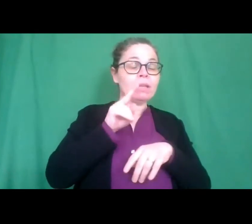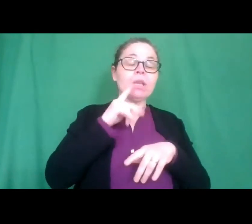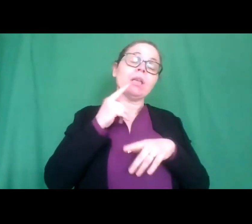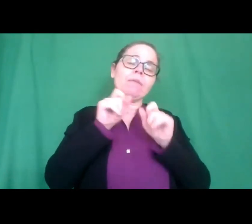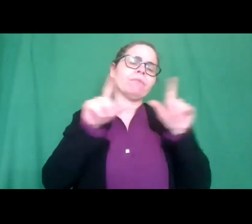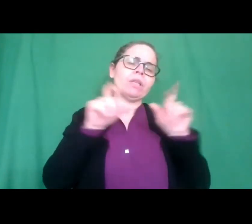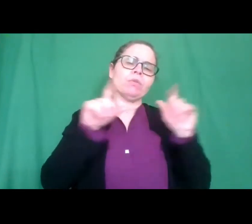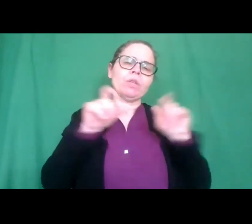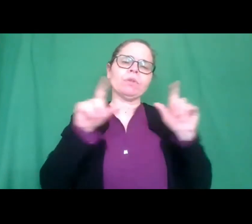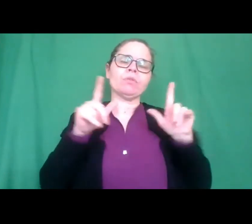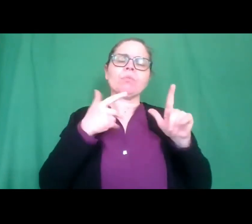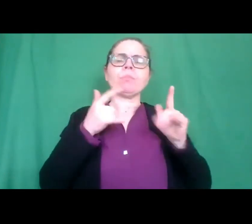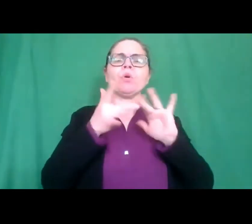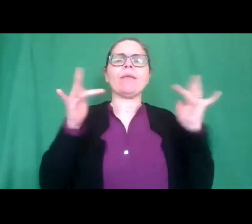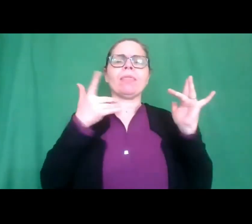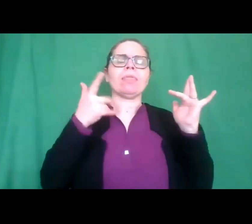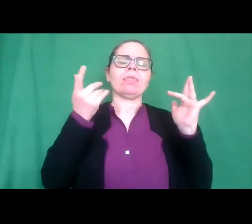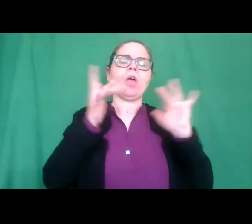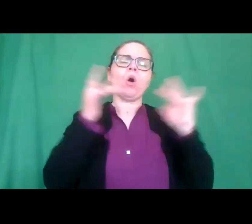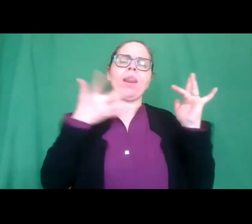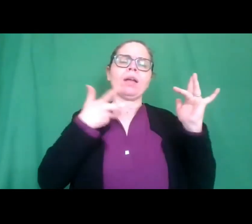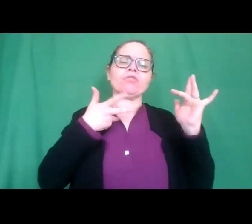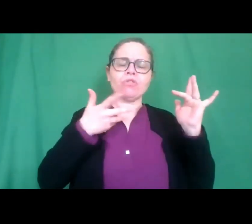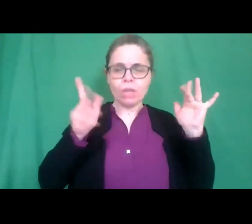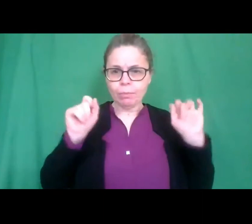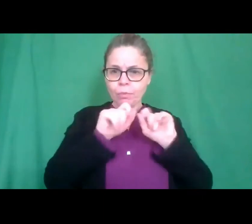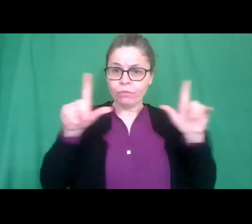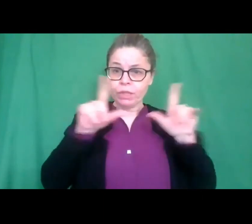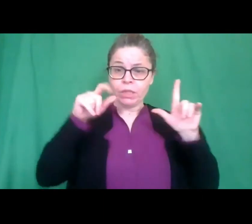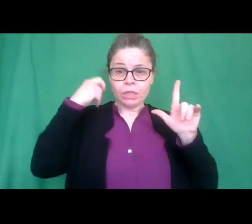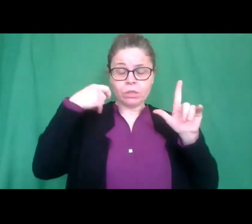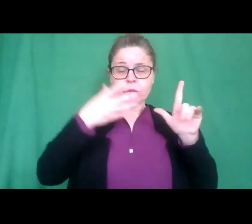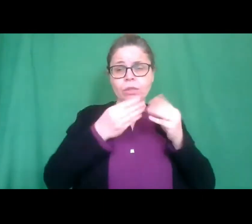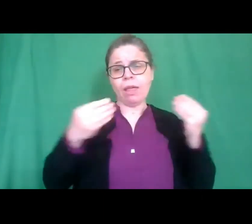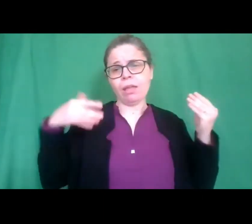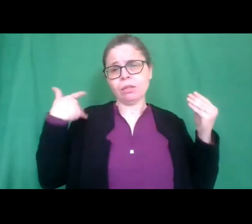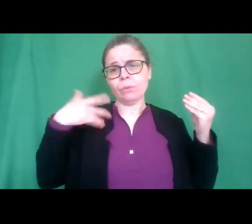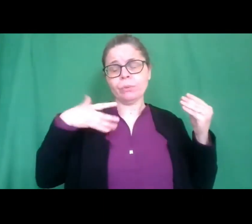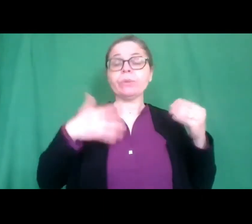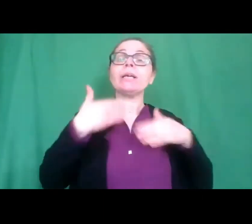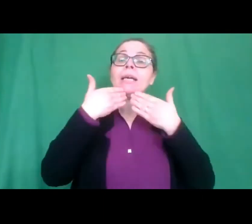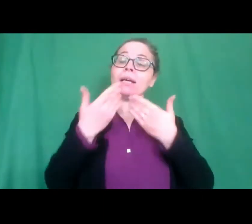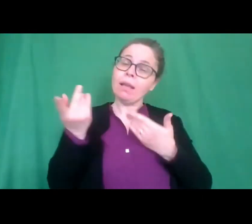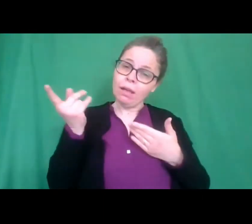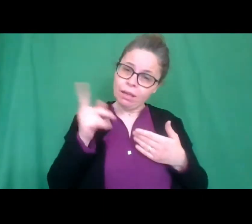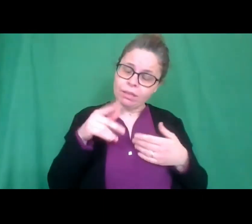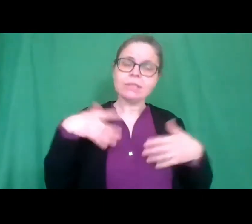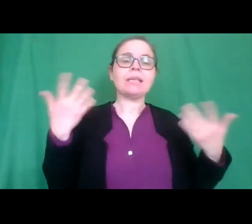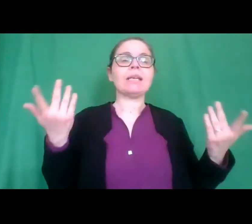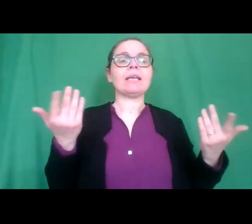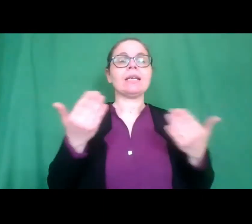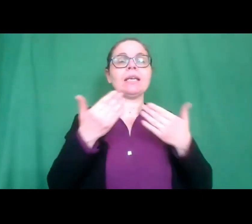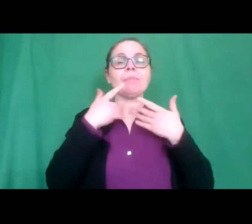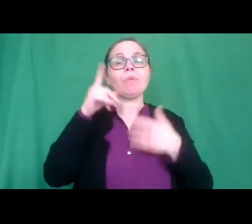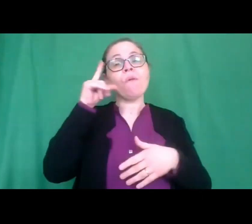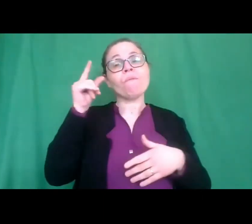nel web e quindi possiamo seguirli e appassionarci. Quindi grazie ancora e in particolare a